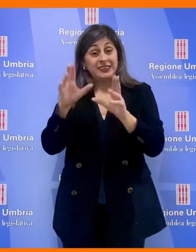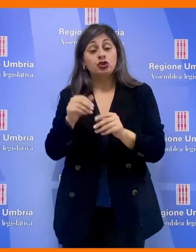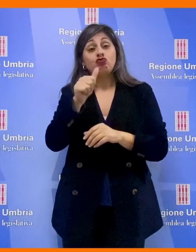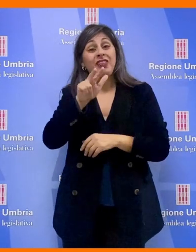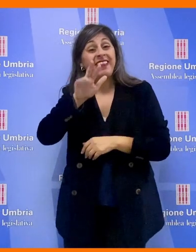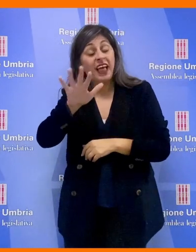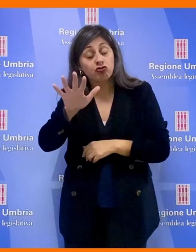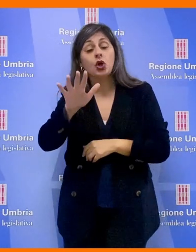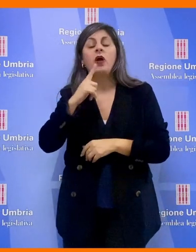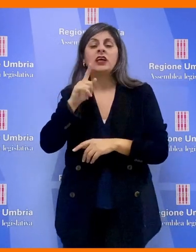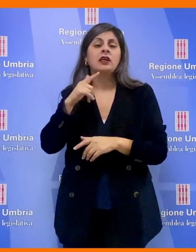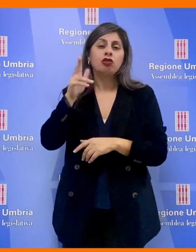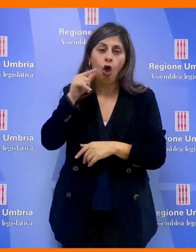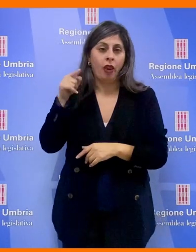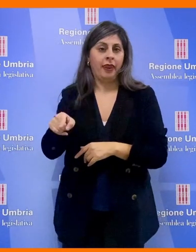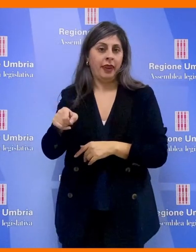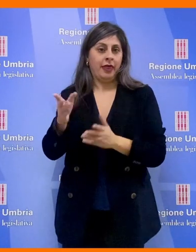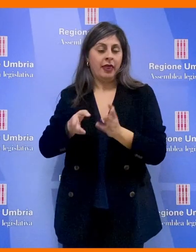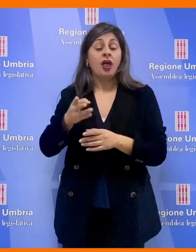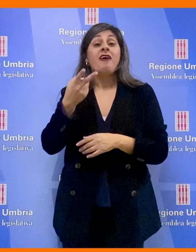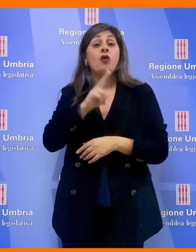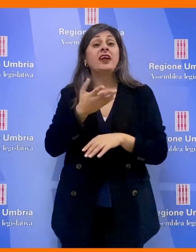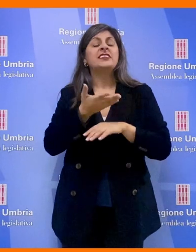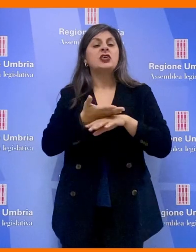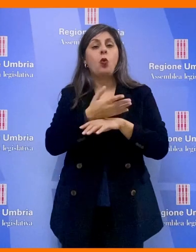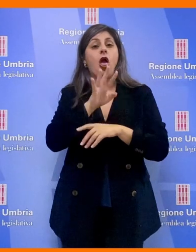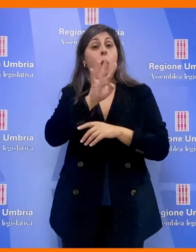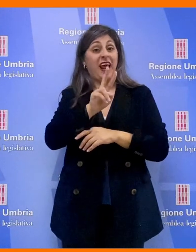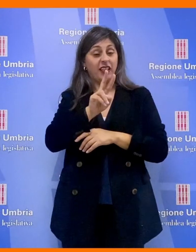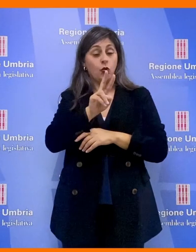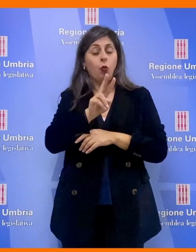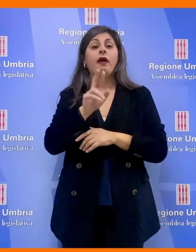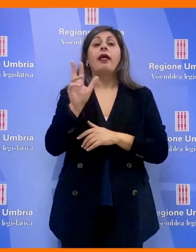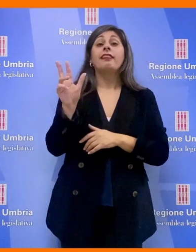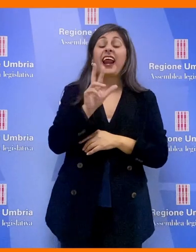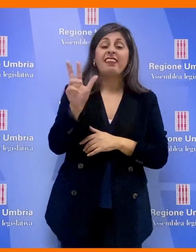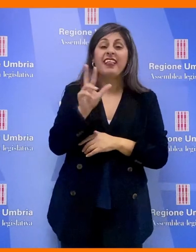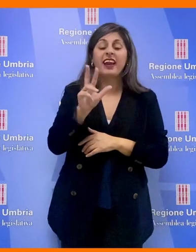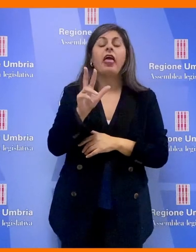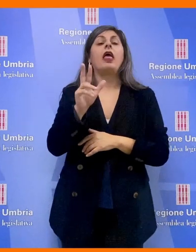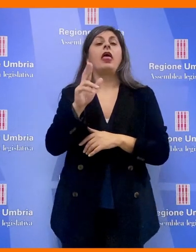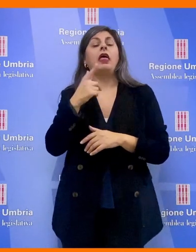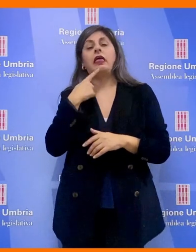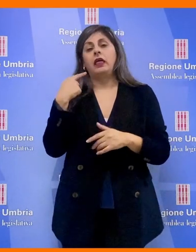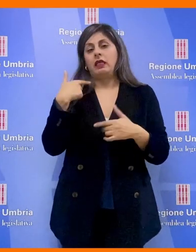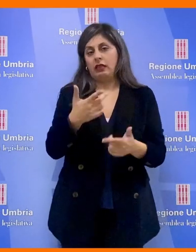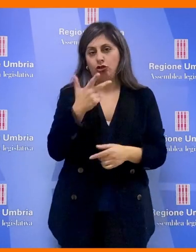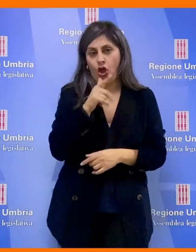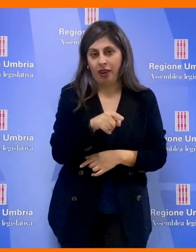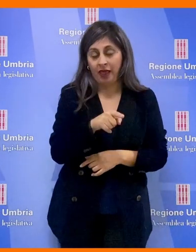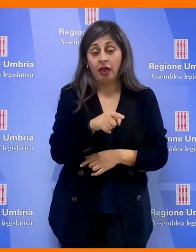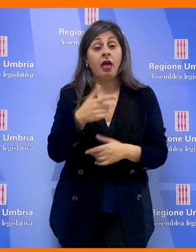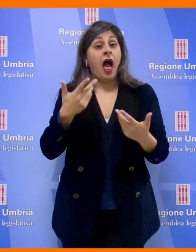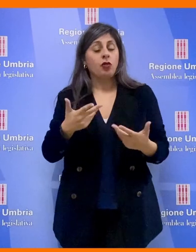a danno di donne. Le violenze sessuali sono 42 di cui 33 in danno di donne. Sono attualmente